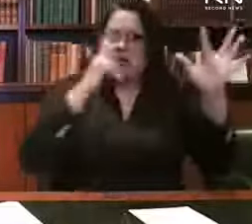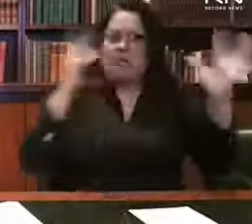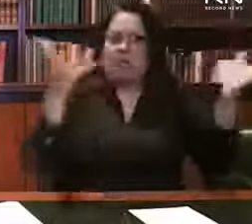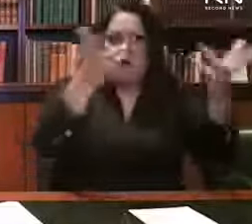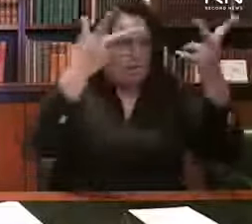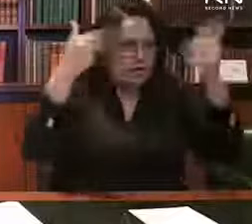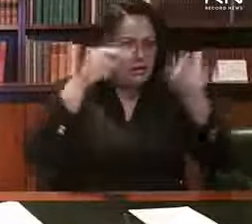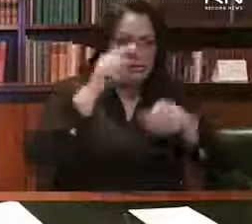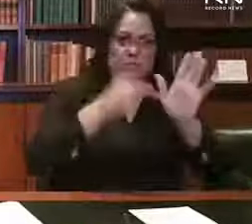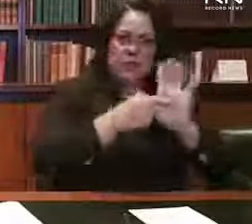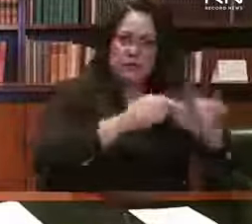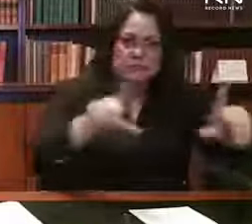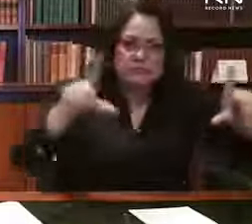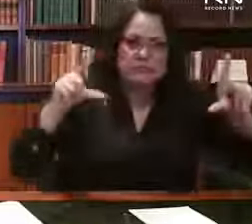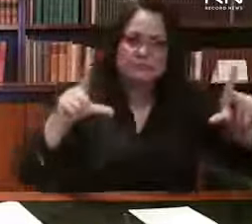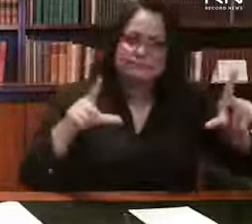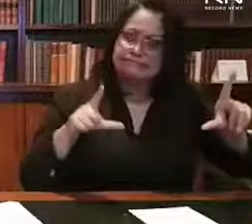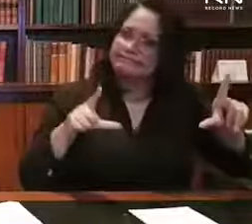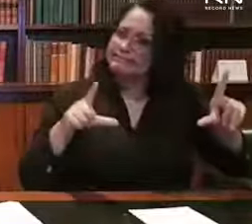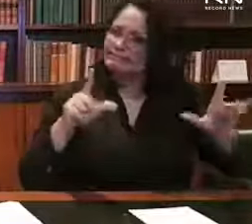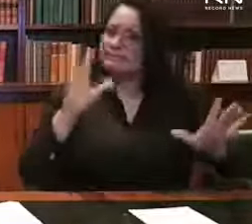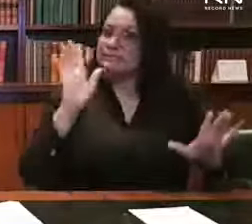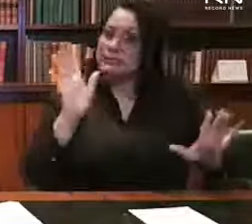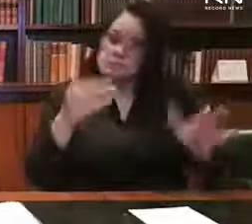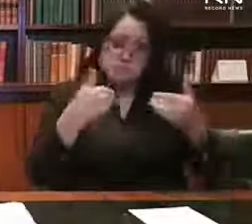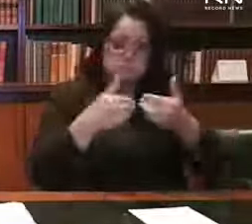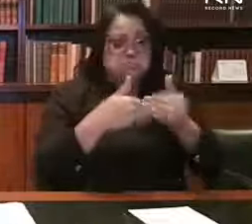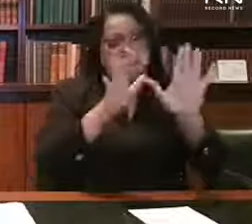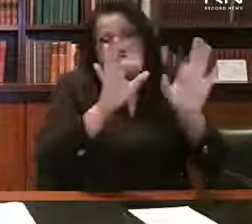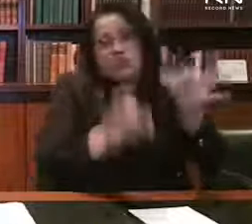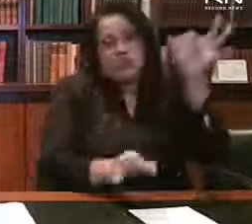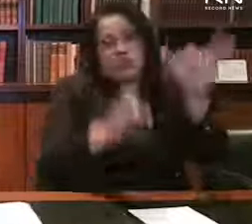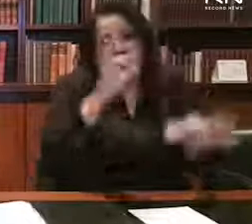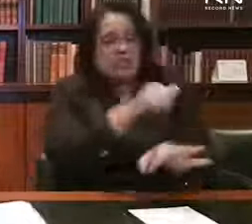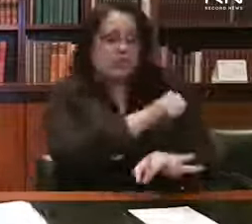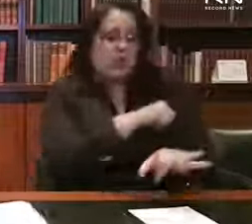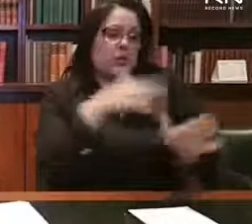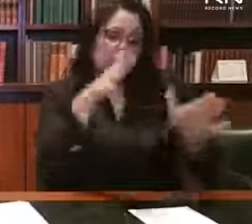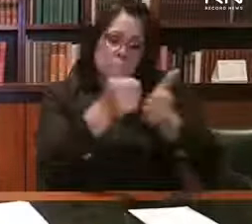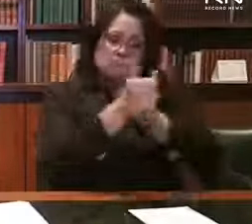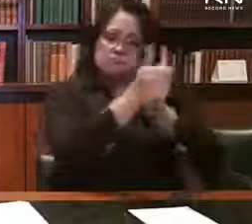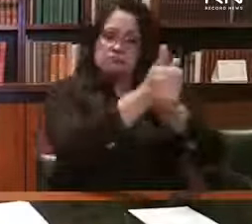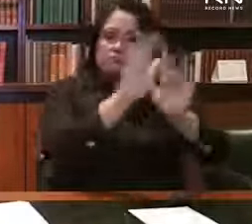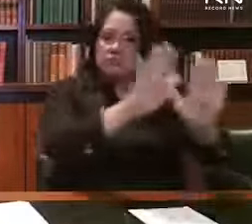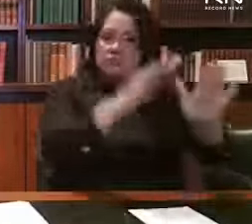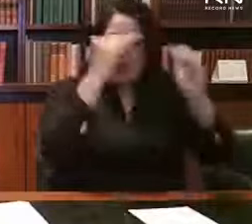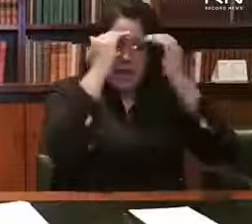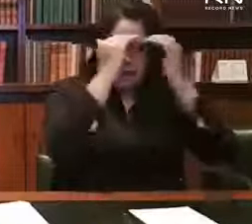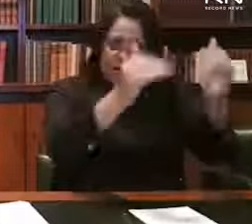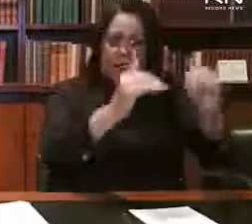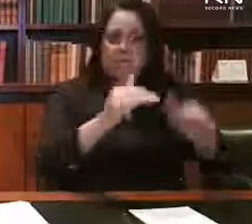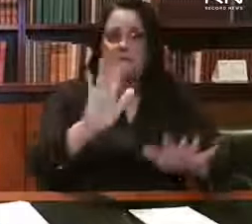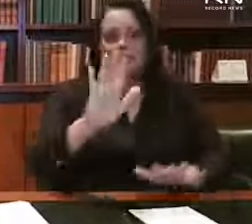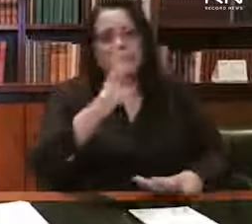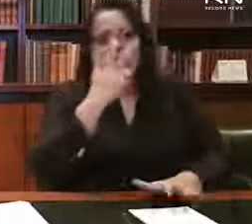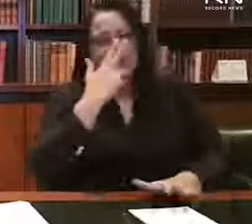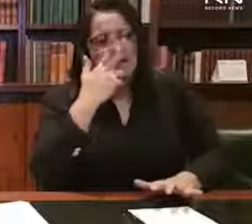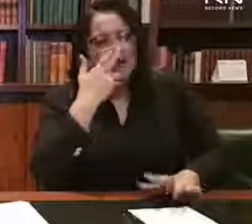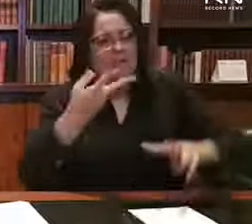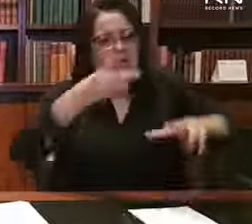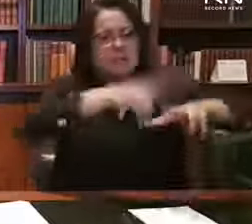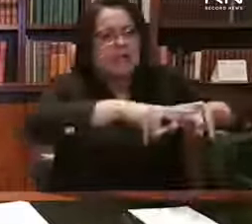a justiça aí siga o seu caminho. Mas parecia que estavam prendendo